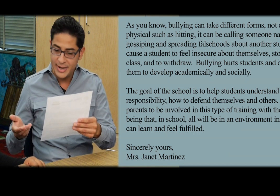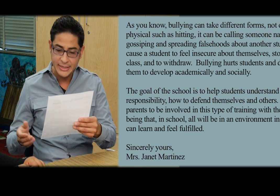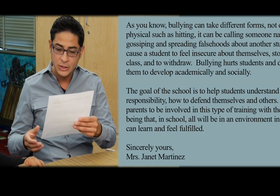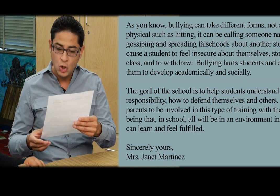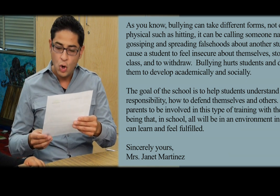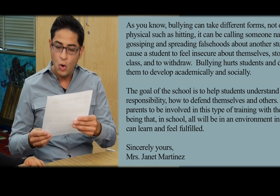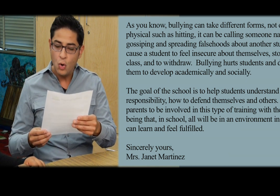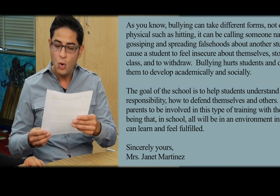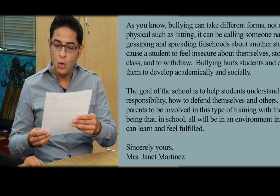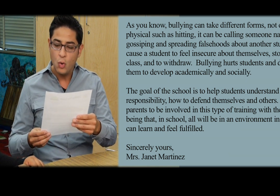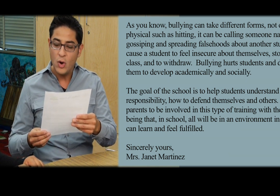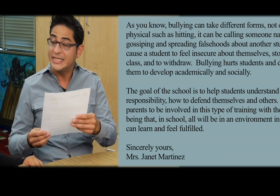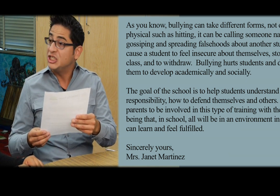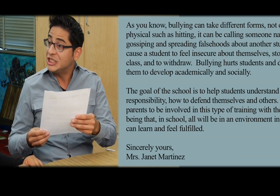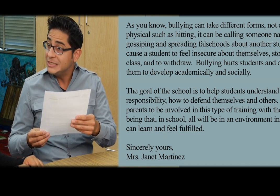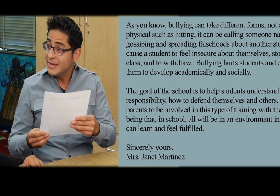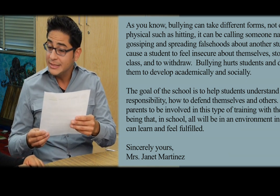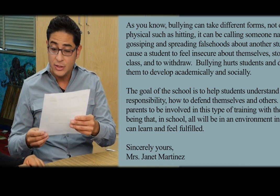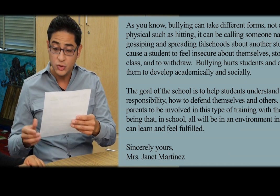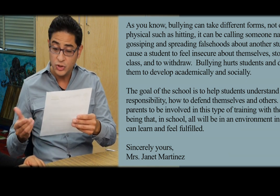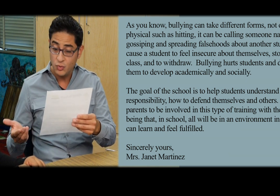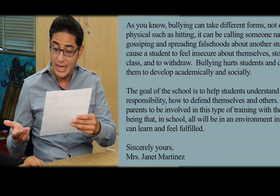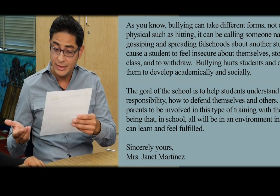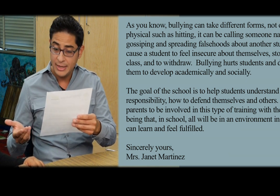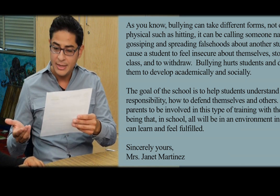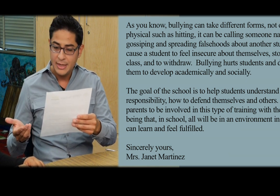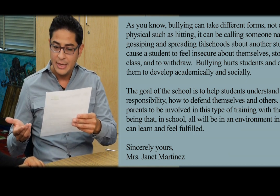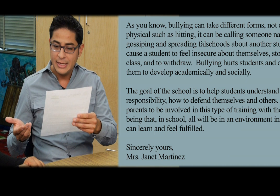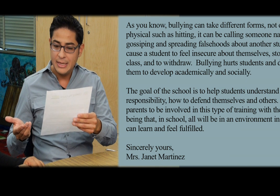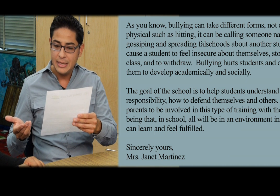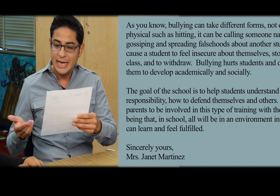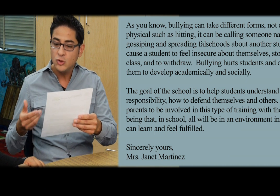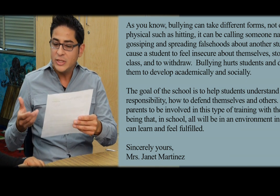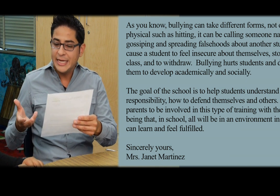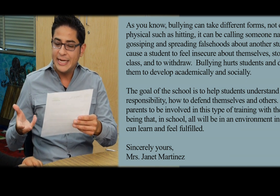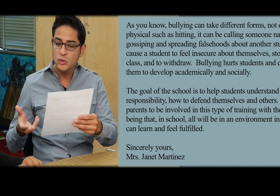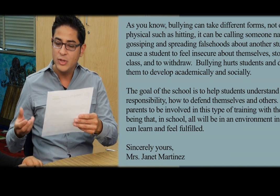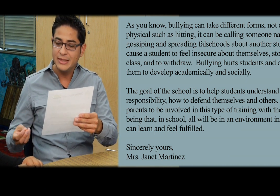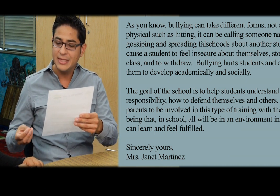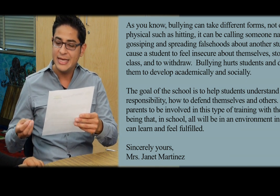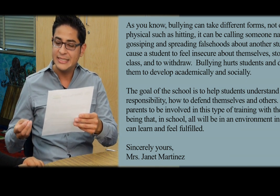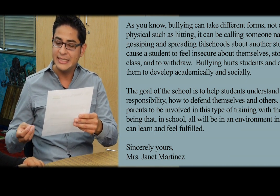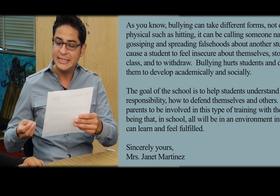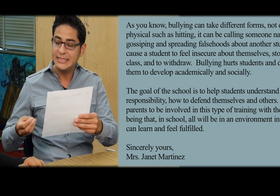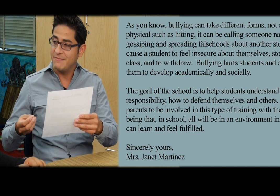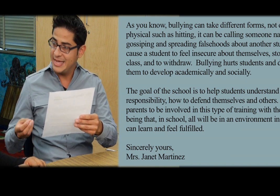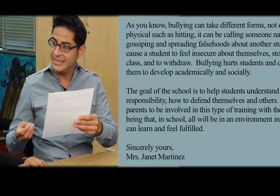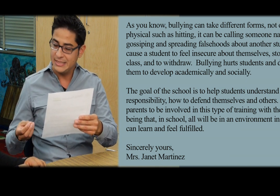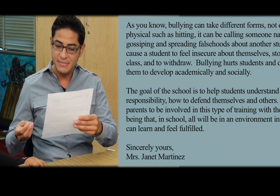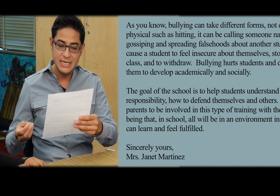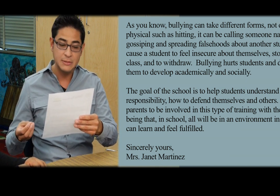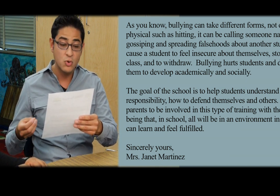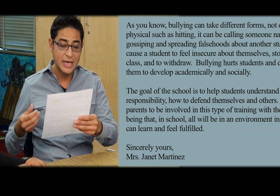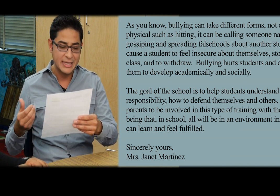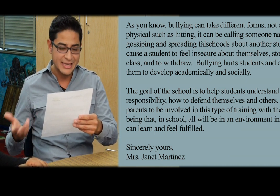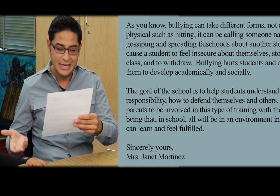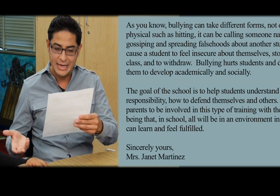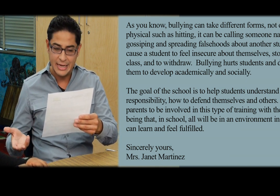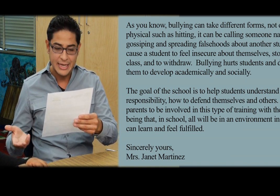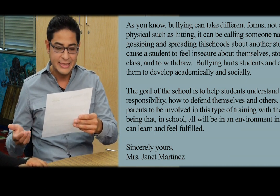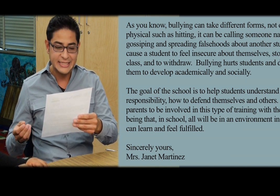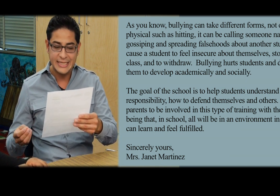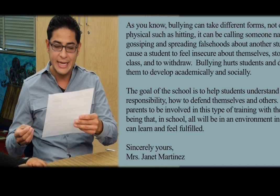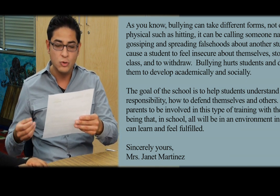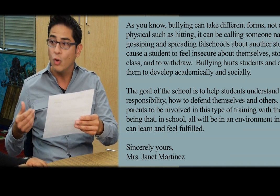llaman nombres o hacen chismes de otro estudiante y eso hace que el estudiante deje de sentirse bien de sí mismo que